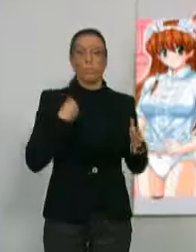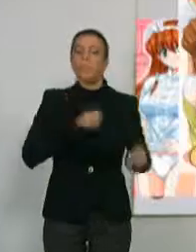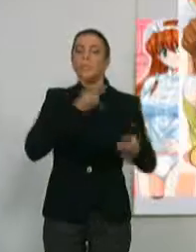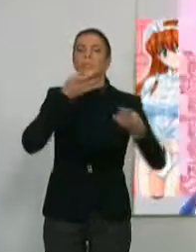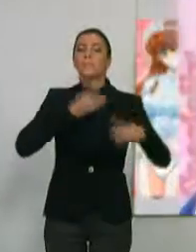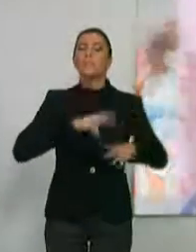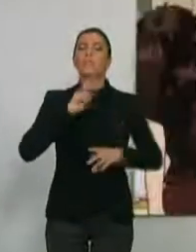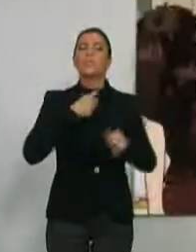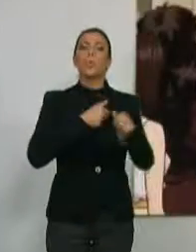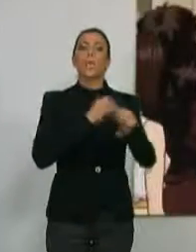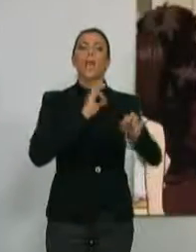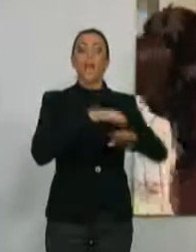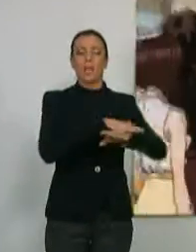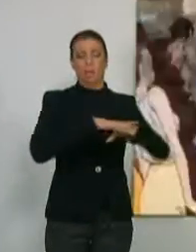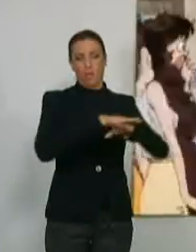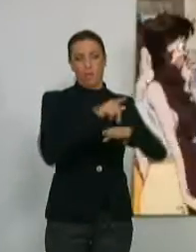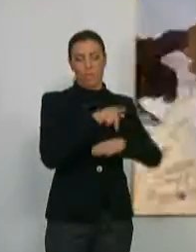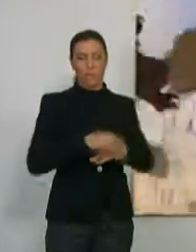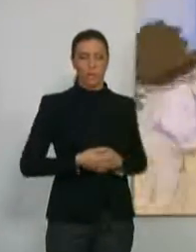comentaba su delegado municipal.